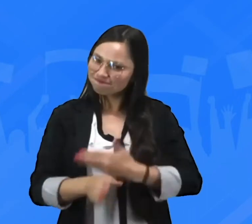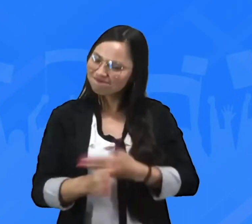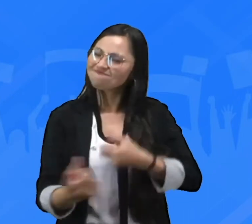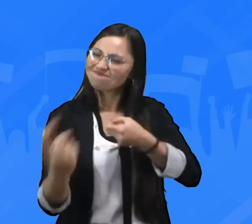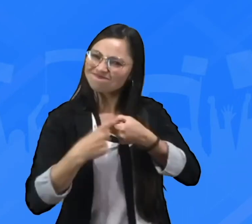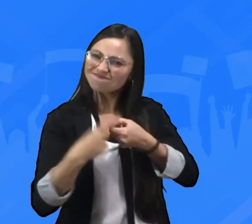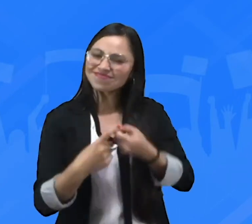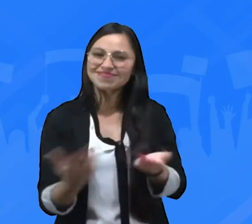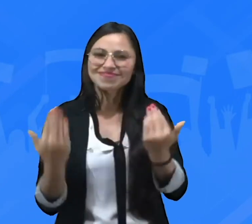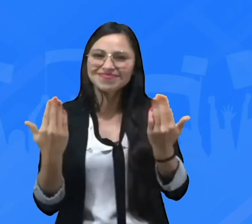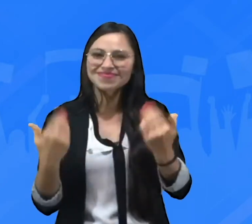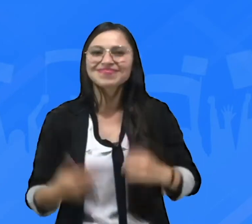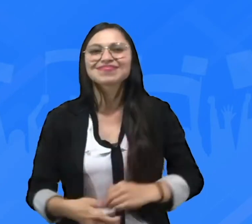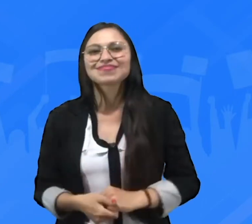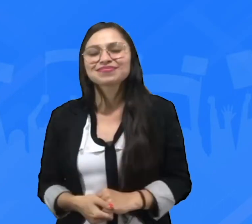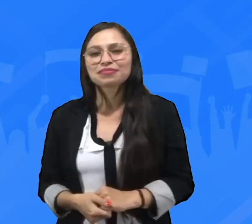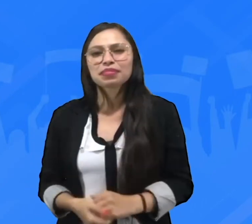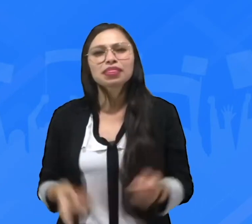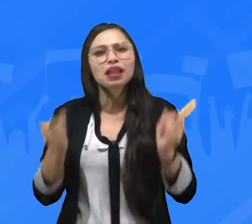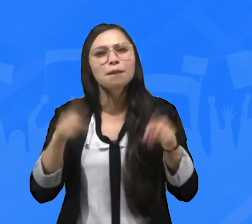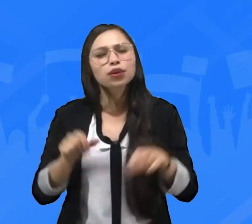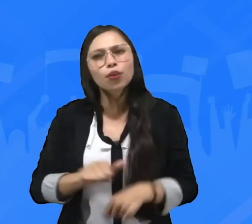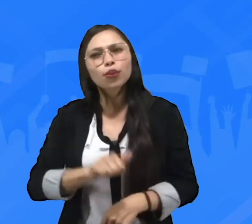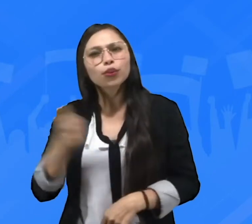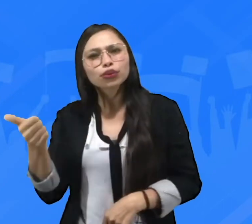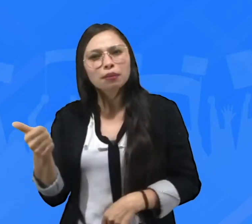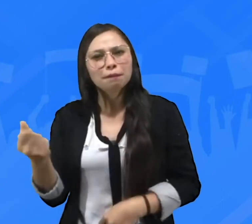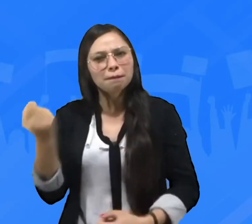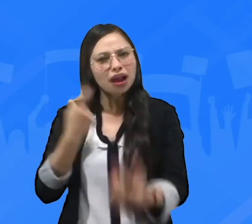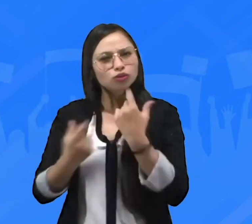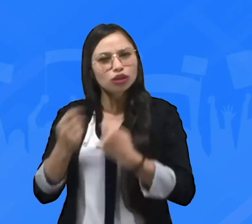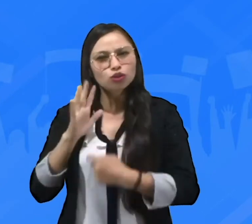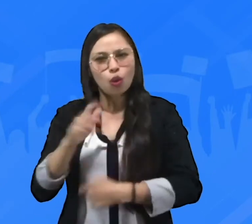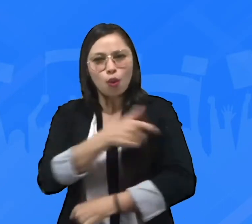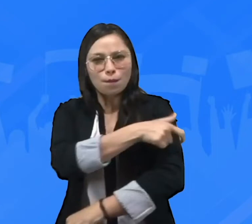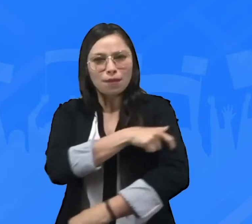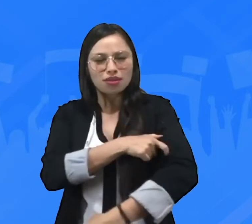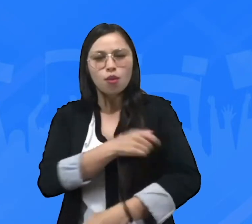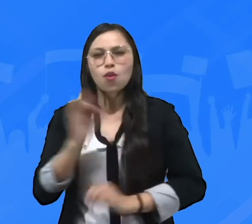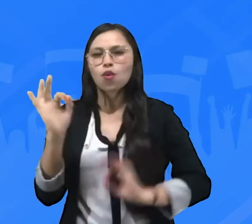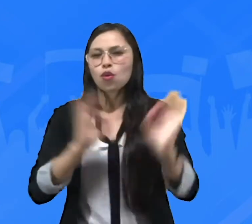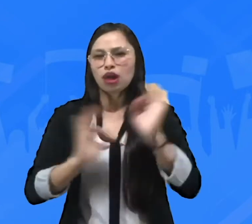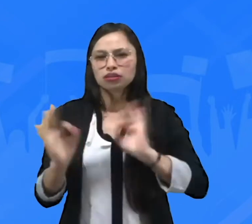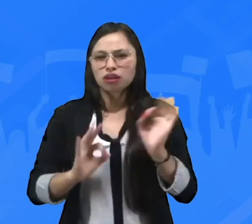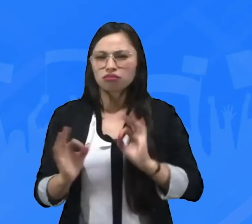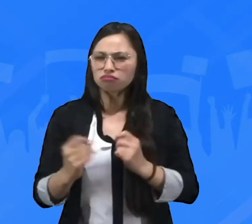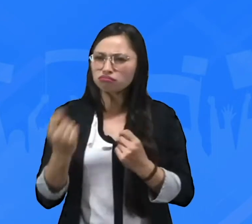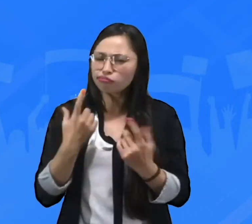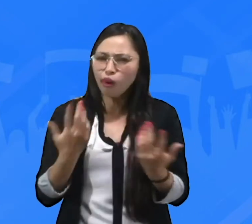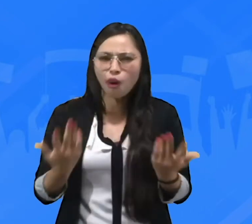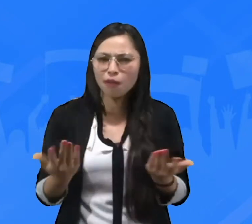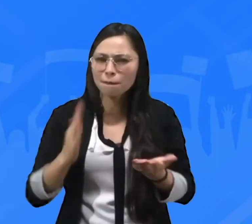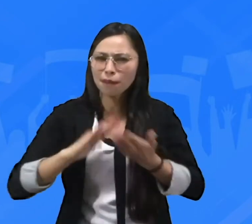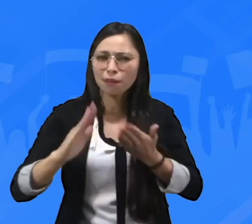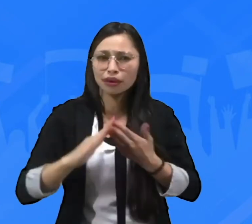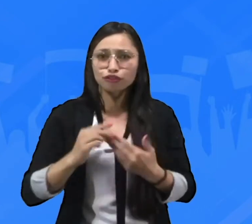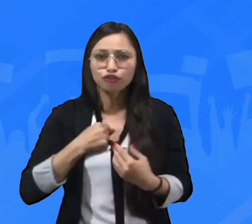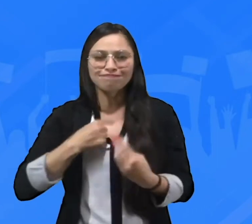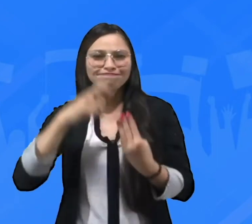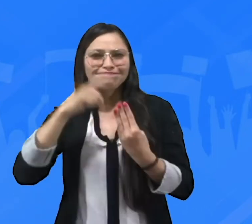Otra inquietud que ha llegado al comité organizador es, Mi licencia de conducción es muy antigua y no he podido renovarla. Es